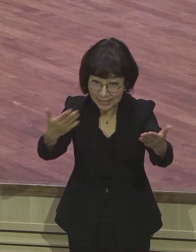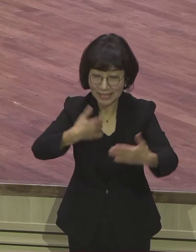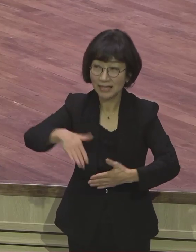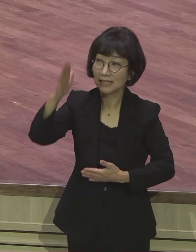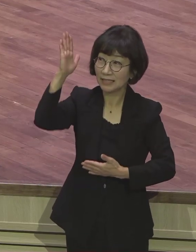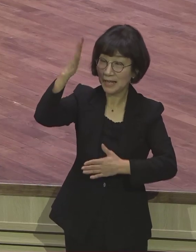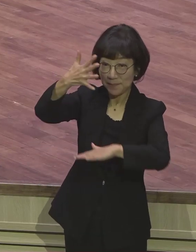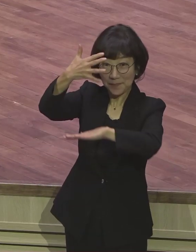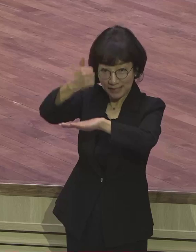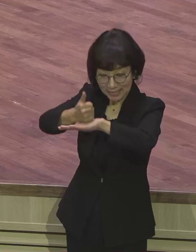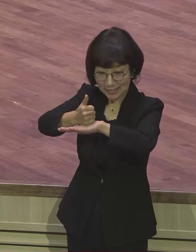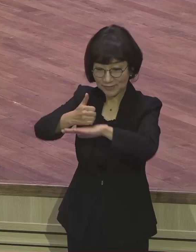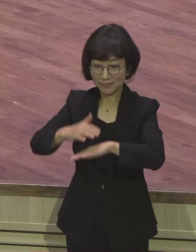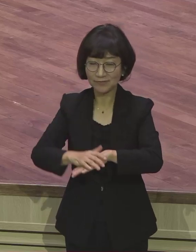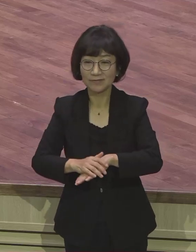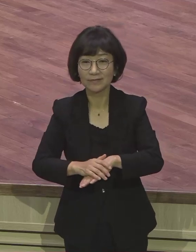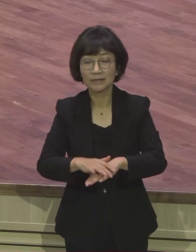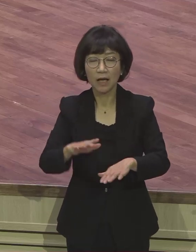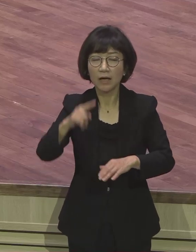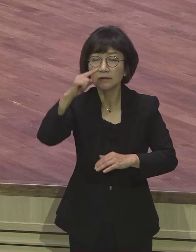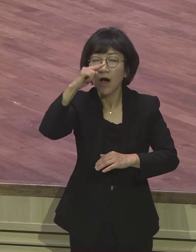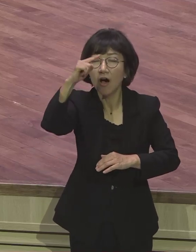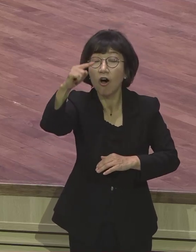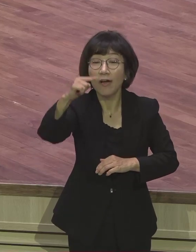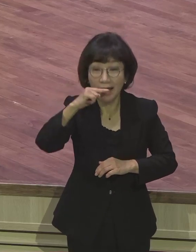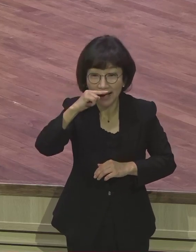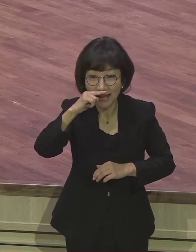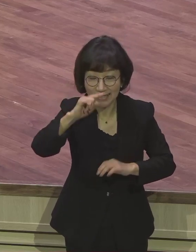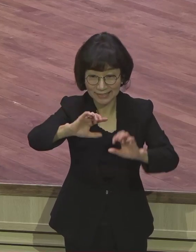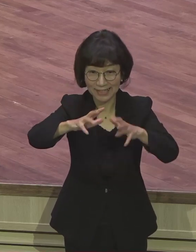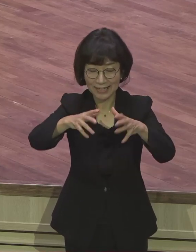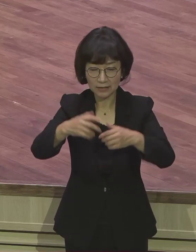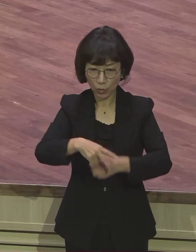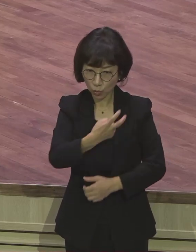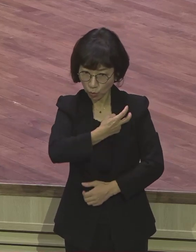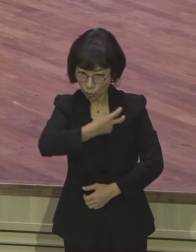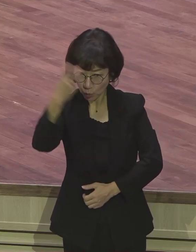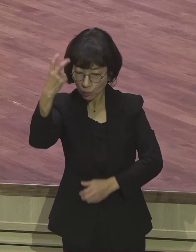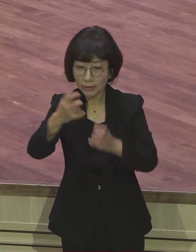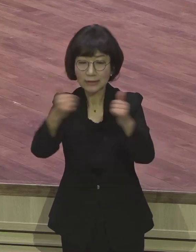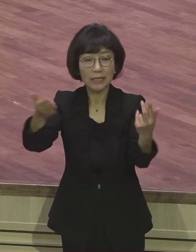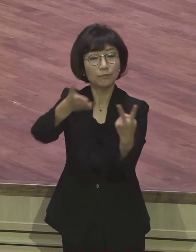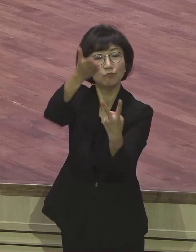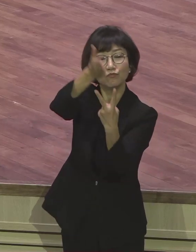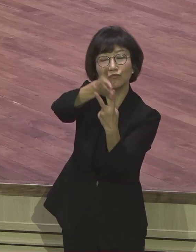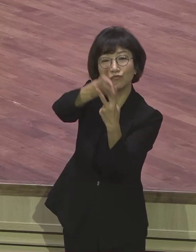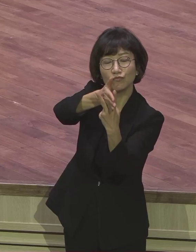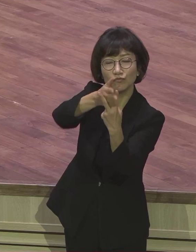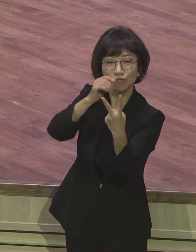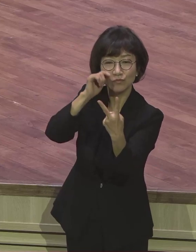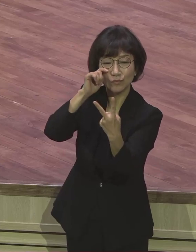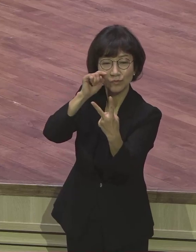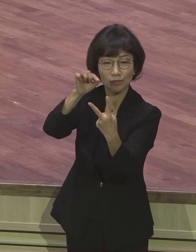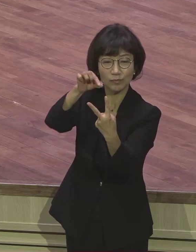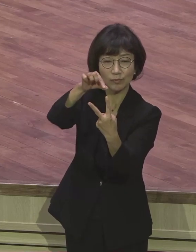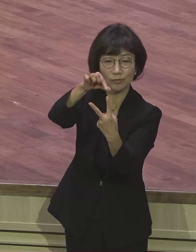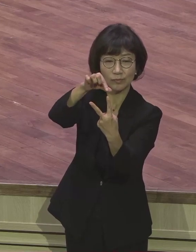서양 사회에서는 인재를 두 부류로 그렇게 나누죠 우리는